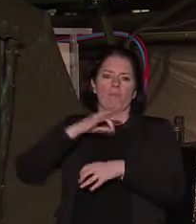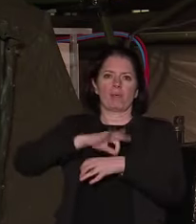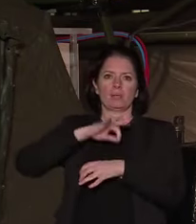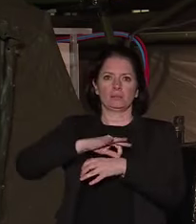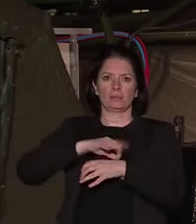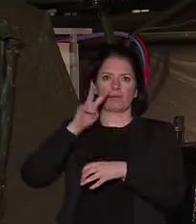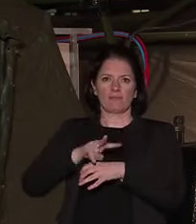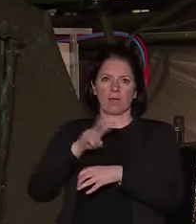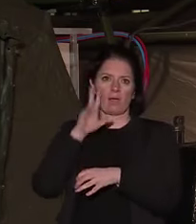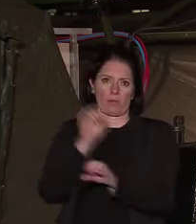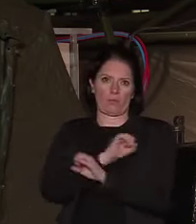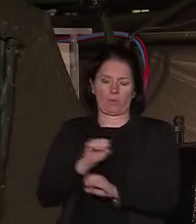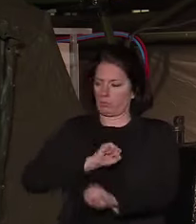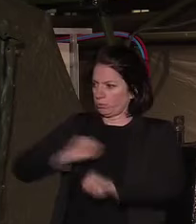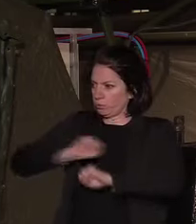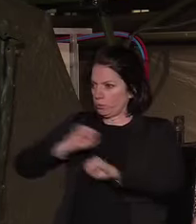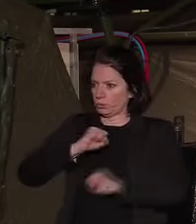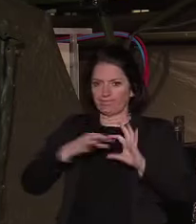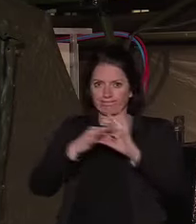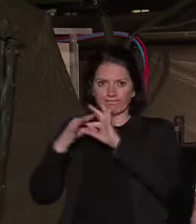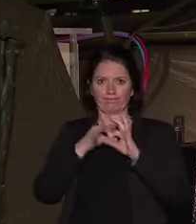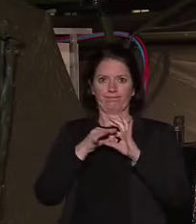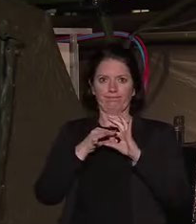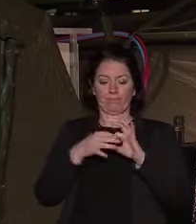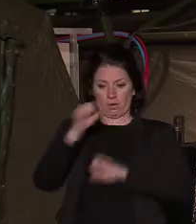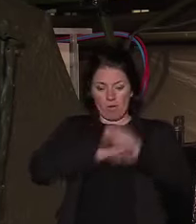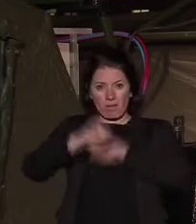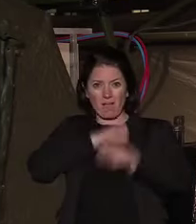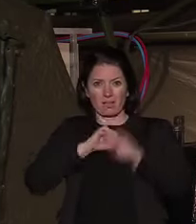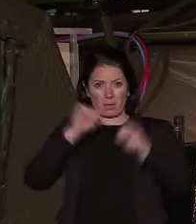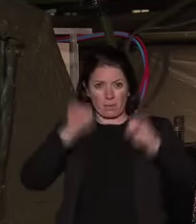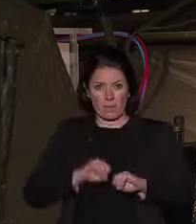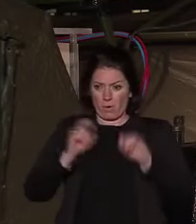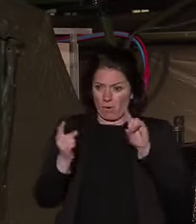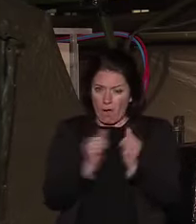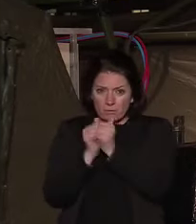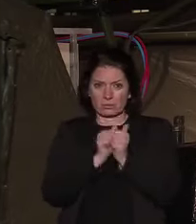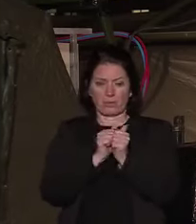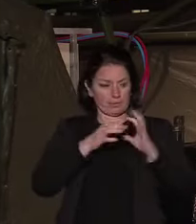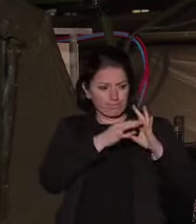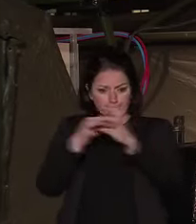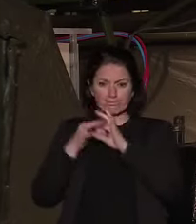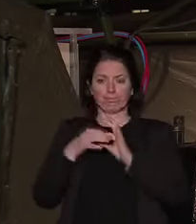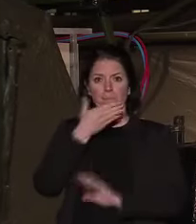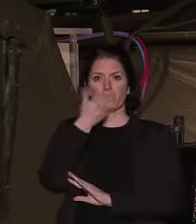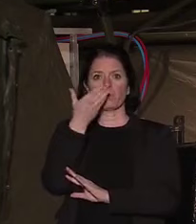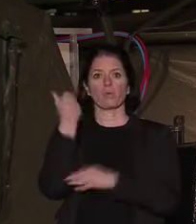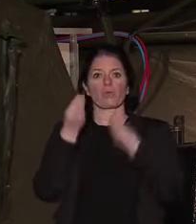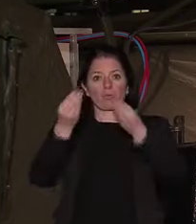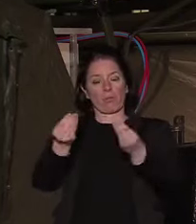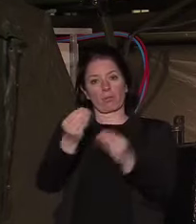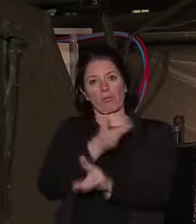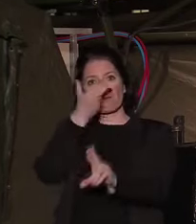L'organisation a permis collectivement de nous améliorer pour apporter une réponse